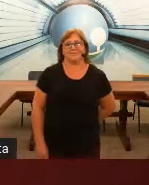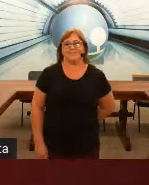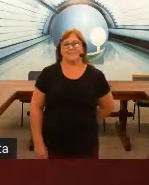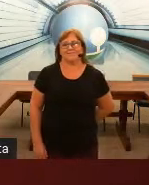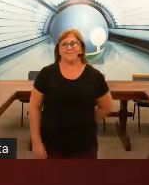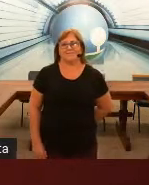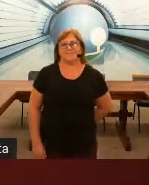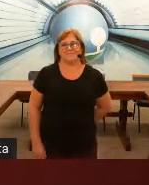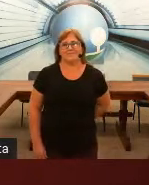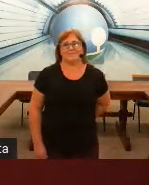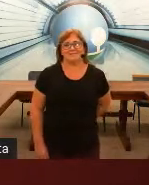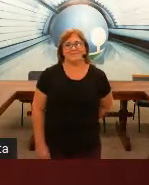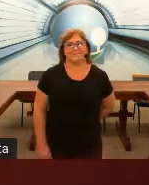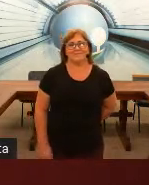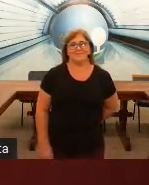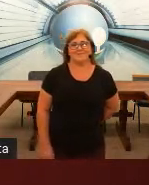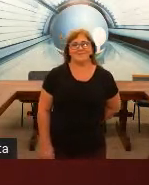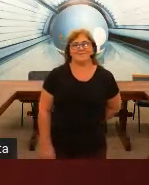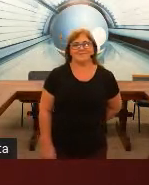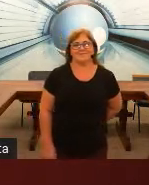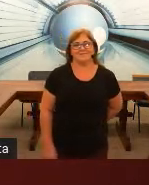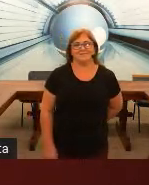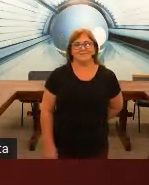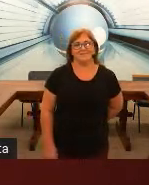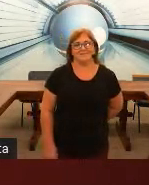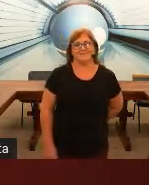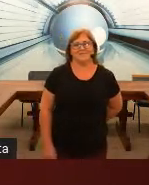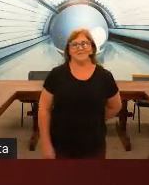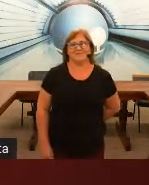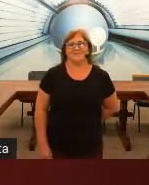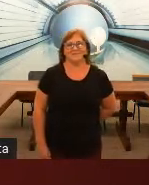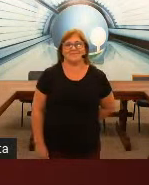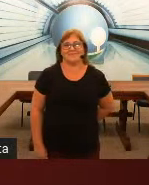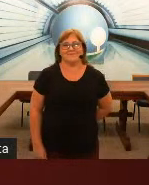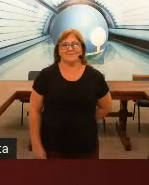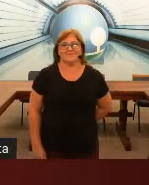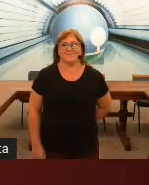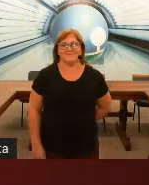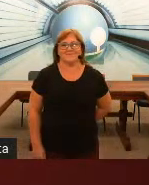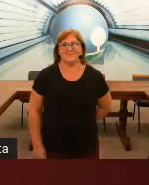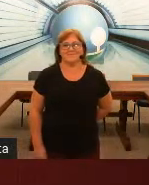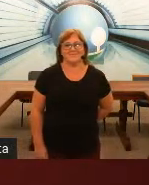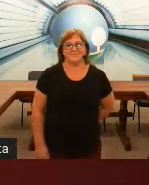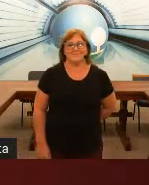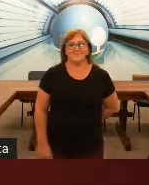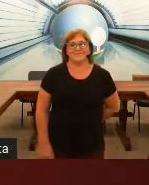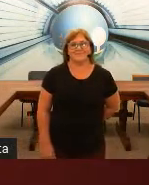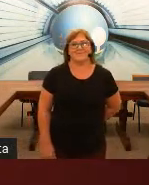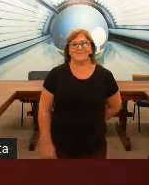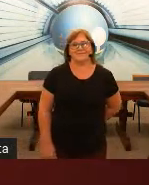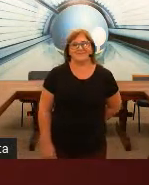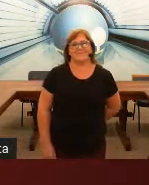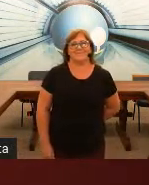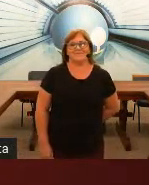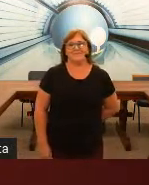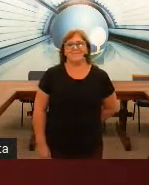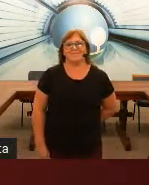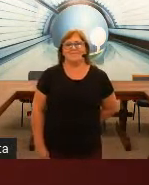adquirir essas competências? Pensando nisso, a gente resolveu, né? Esse projeto nasceu com muito